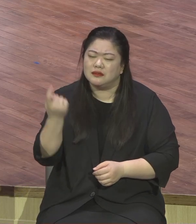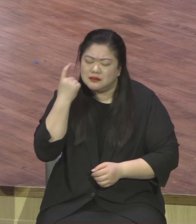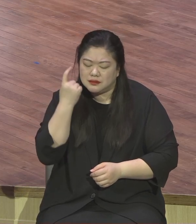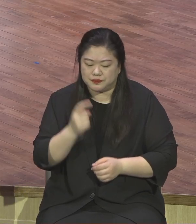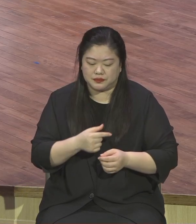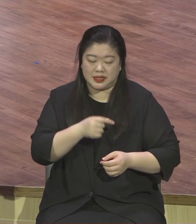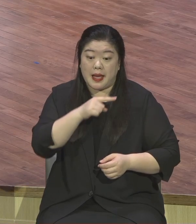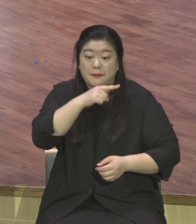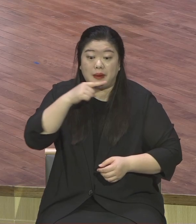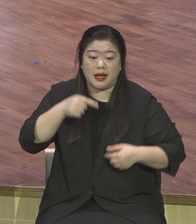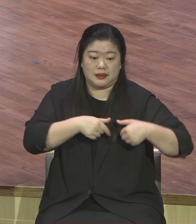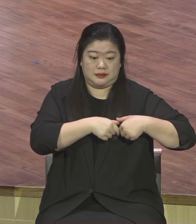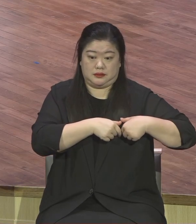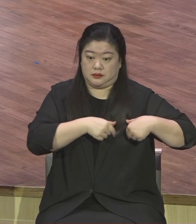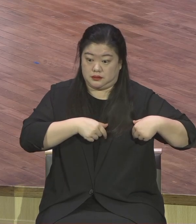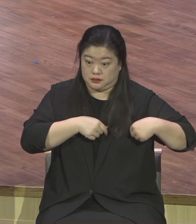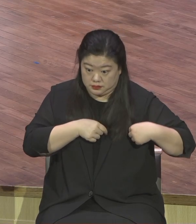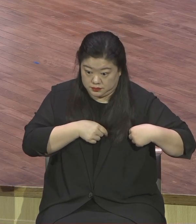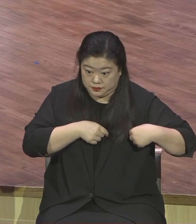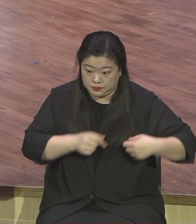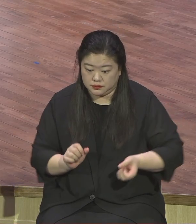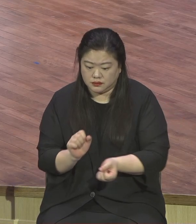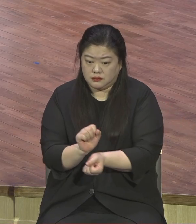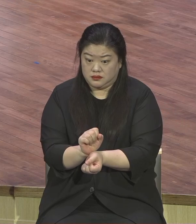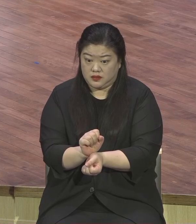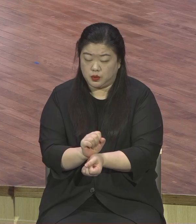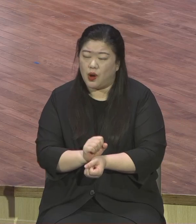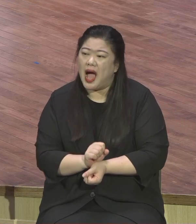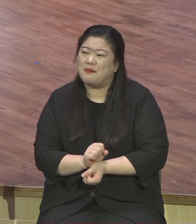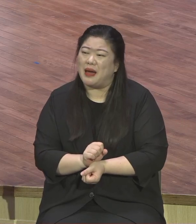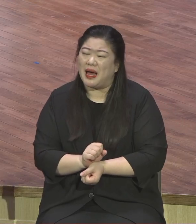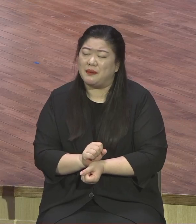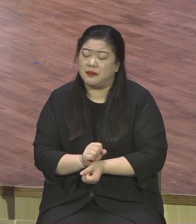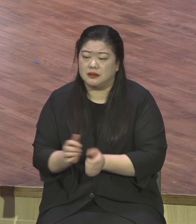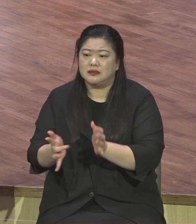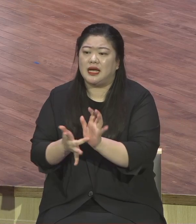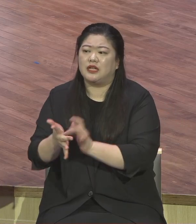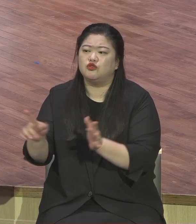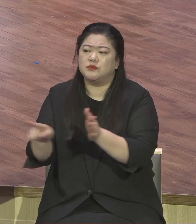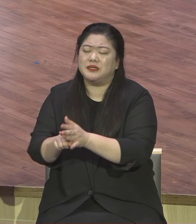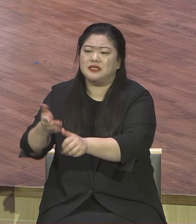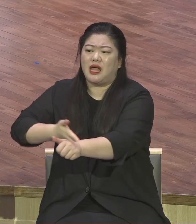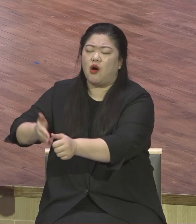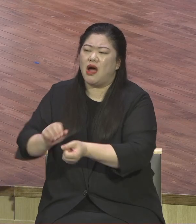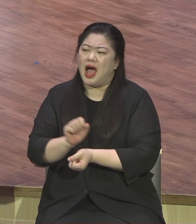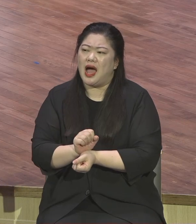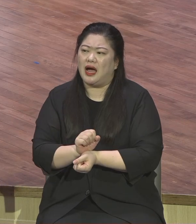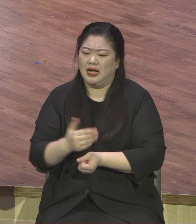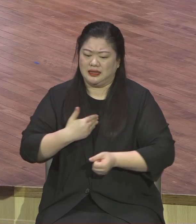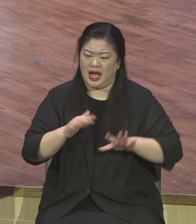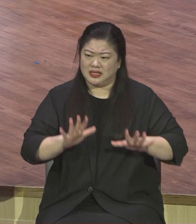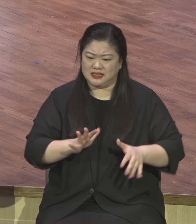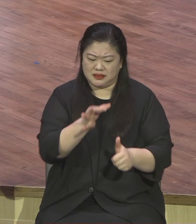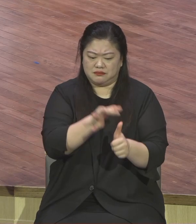예수 믿는 예수 믿는 아무 상관이 없어요 악한 자나 선한 자나 아무 상관없어요 다